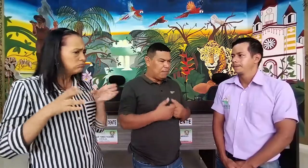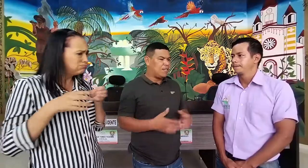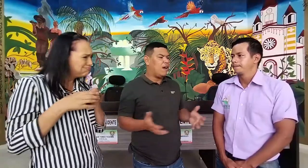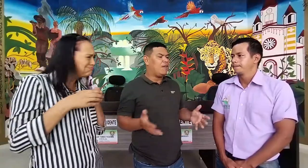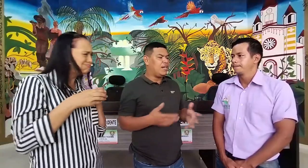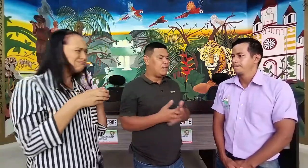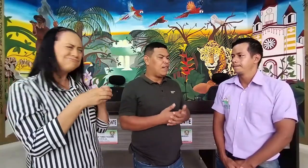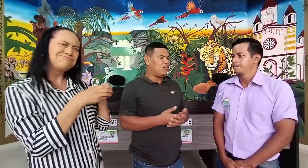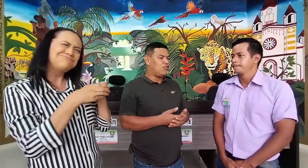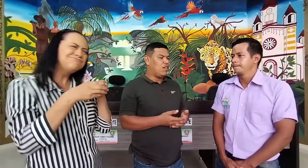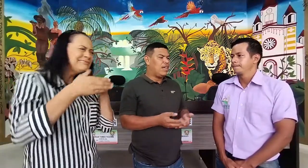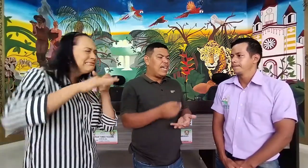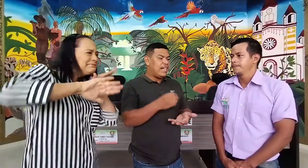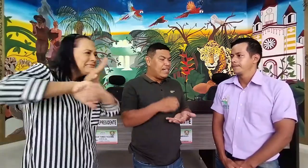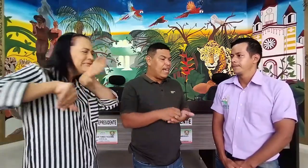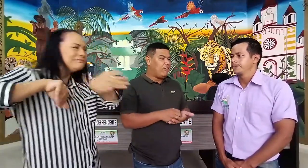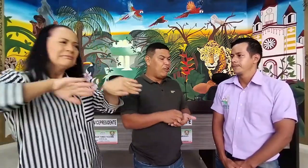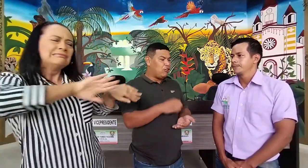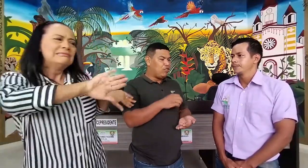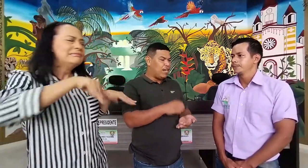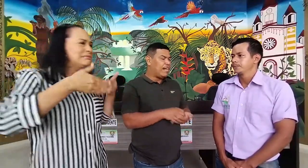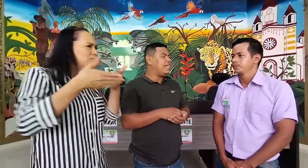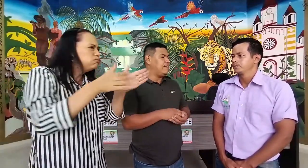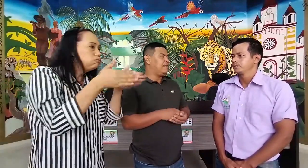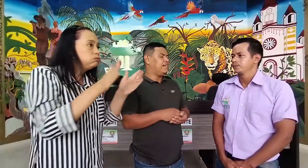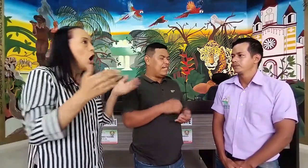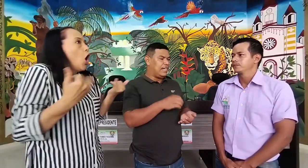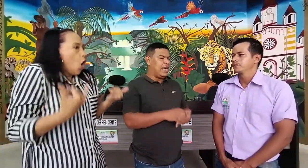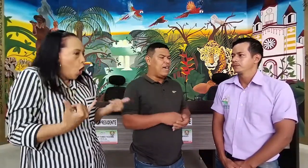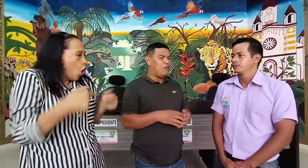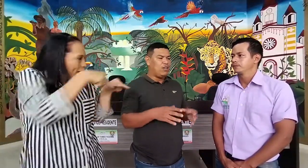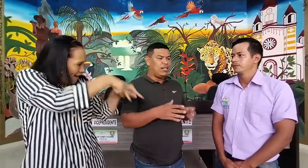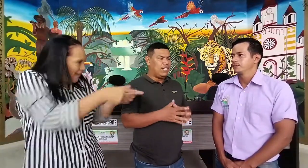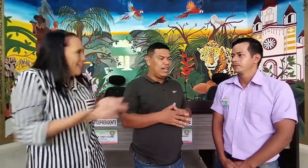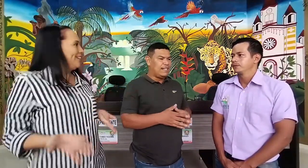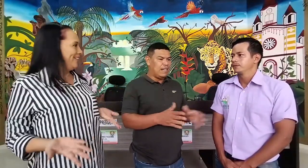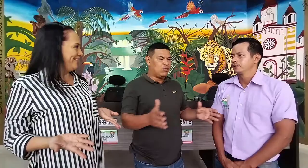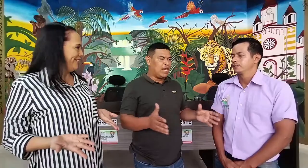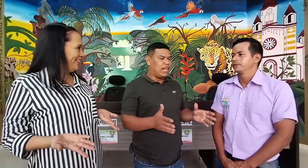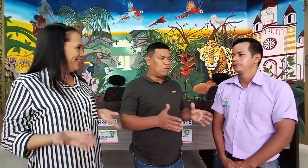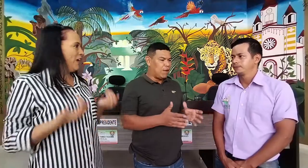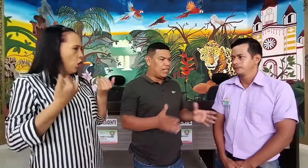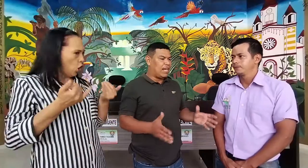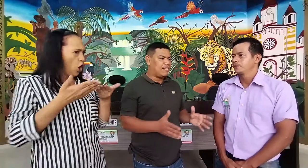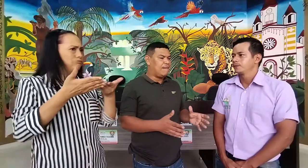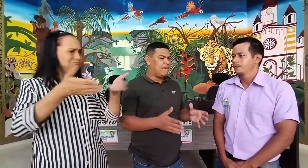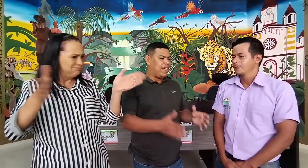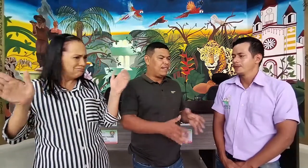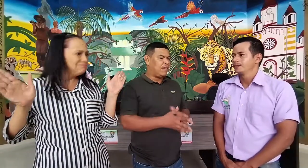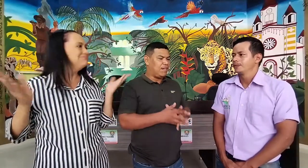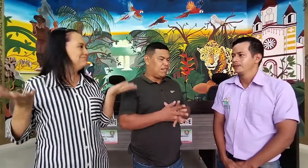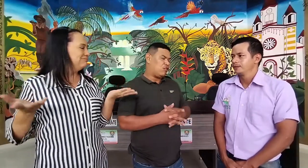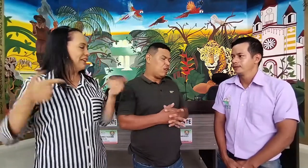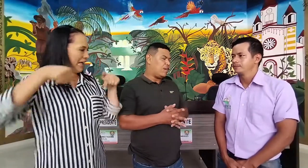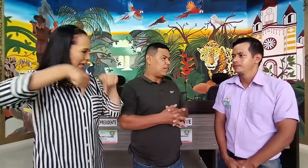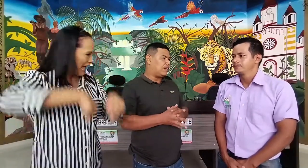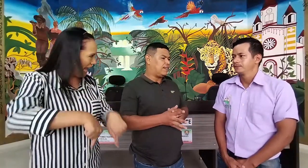empezado a espacios que el día de hoy los tiene aquí y que el día de hoy les tienen a ustedes las puertas de esta administración abiertas.